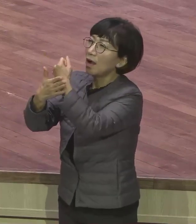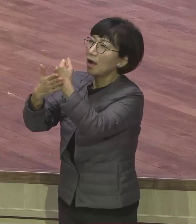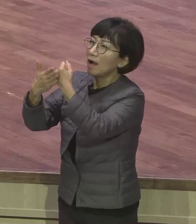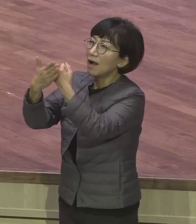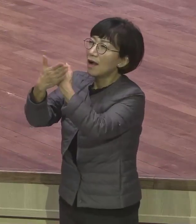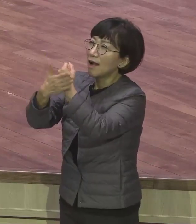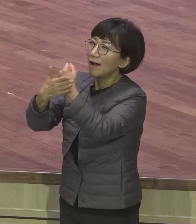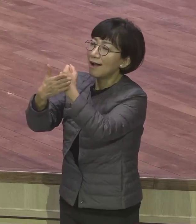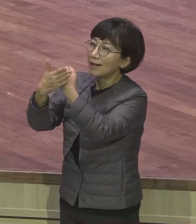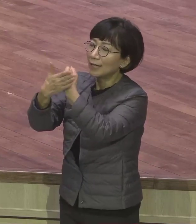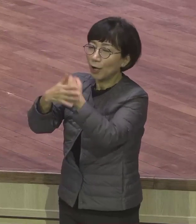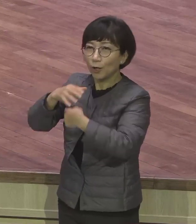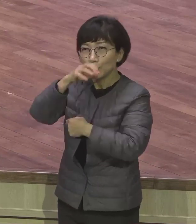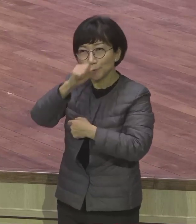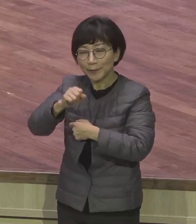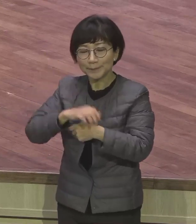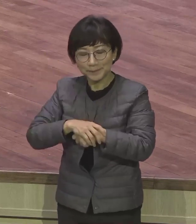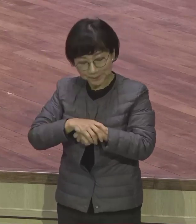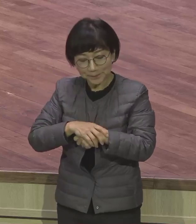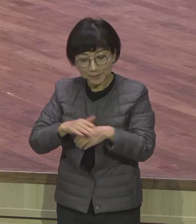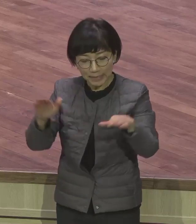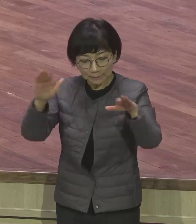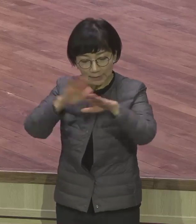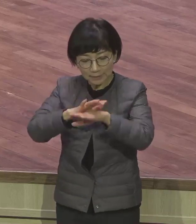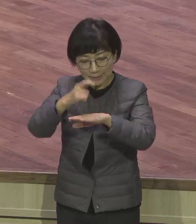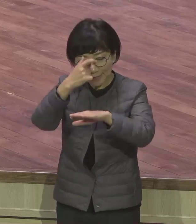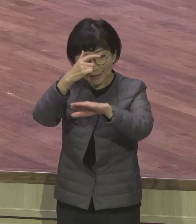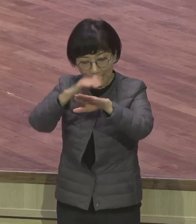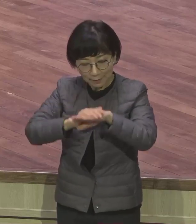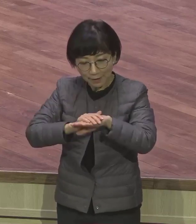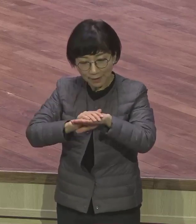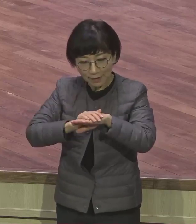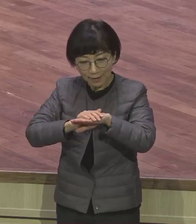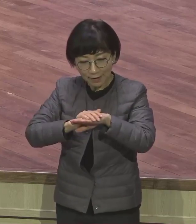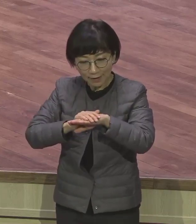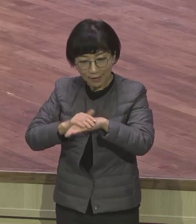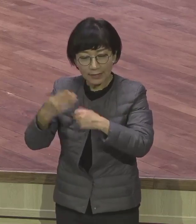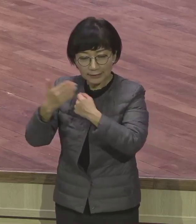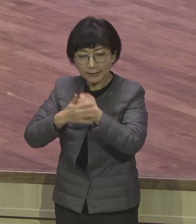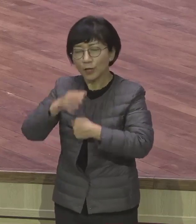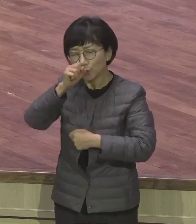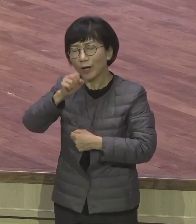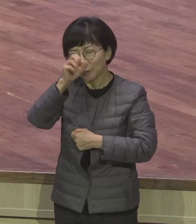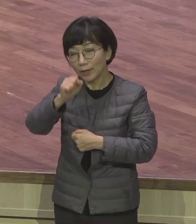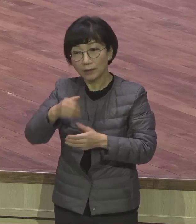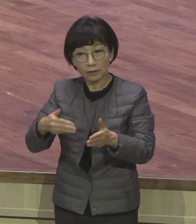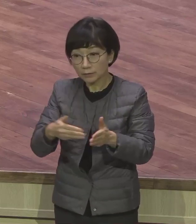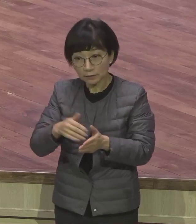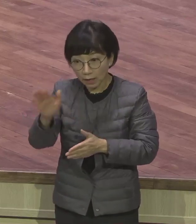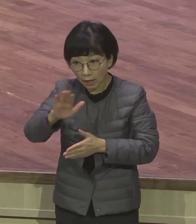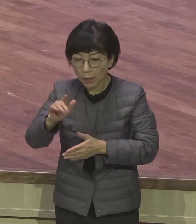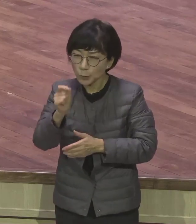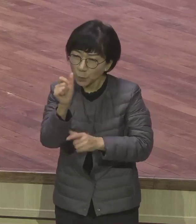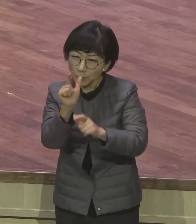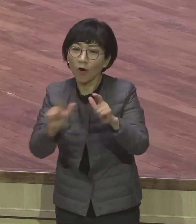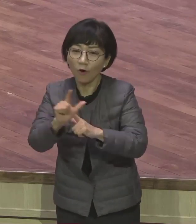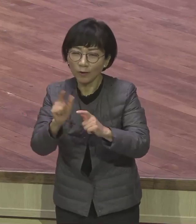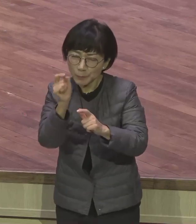심약이 될 때가 너무 말씀이 좋다 그것까지 그걸로 끝나는 게 아니에요 한 걸음 더 나가시기 바랍니다 한 걸음 더